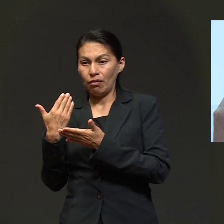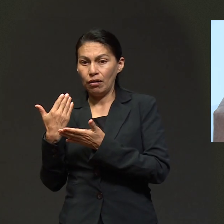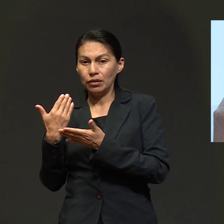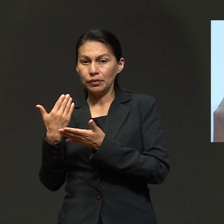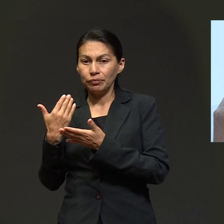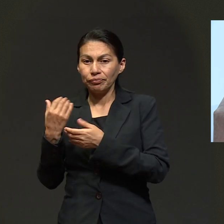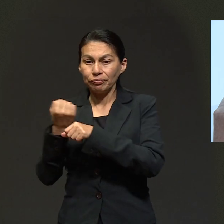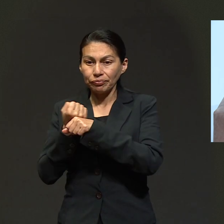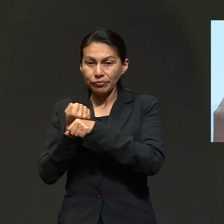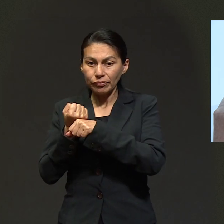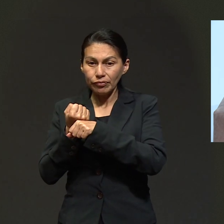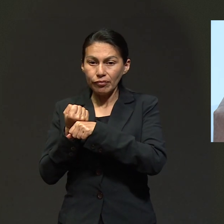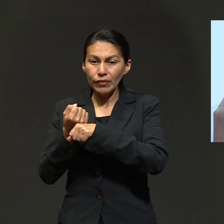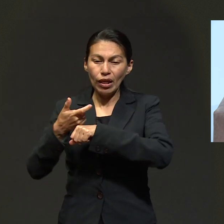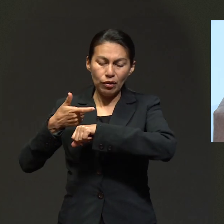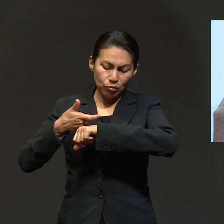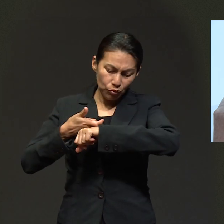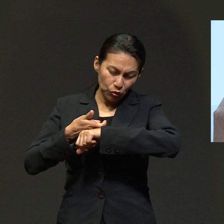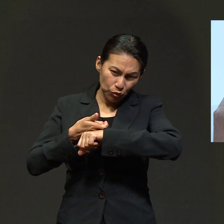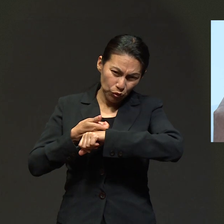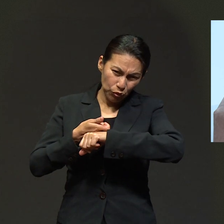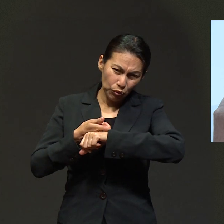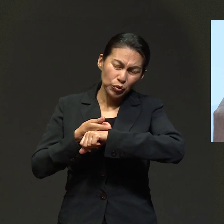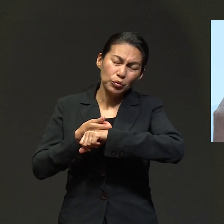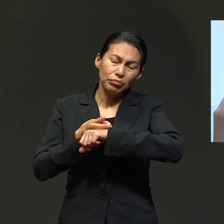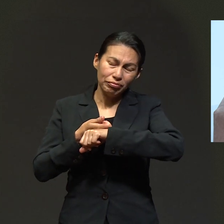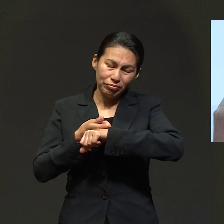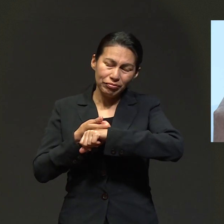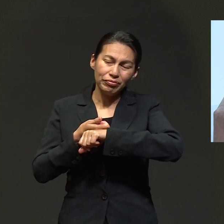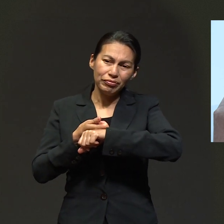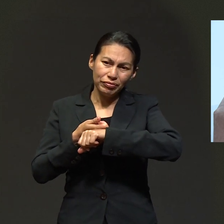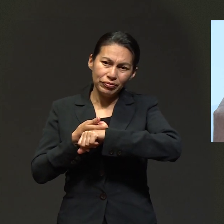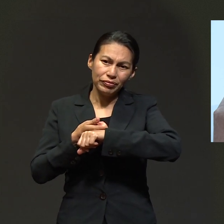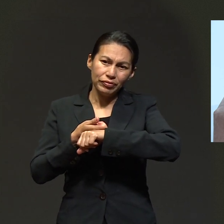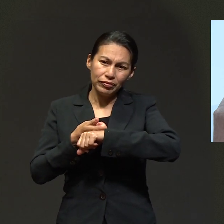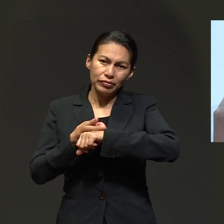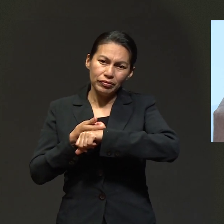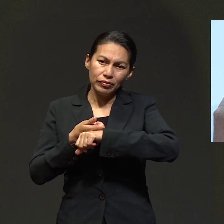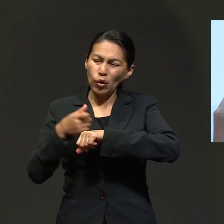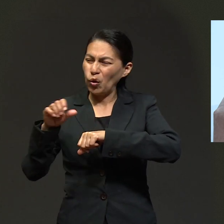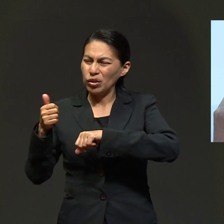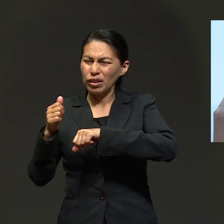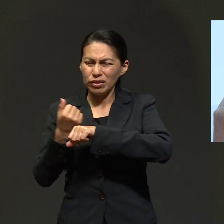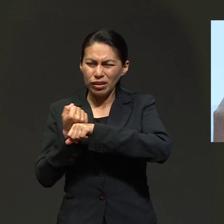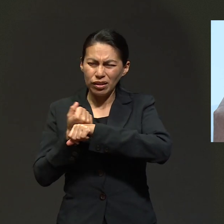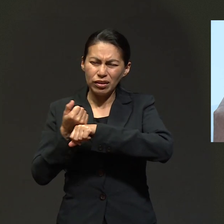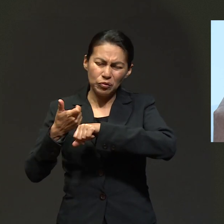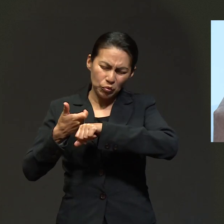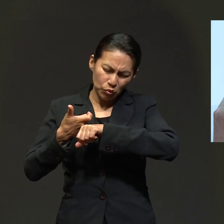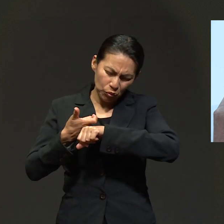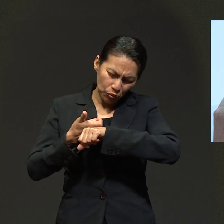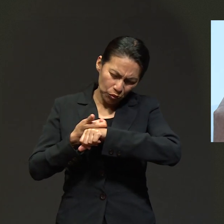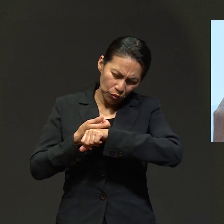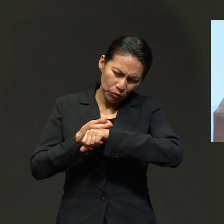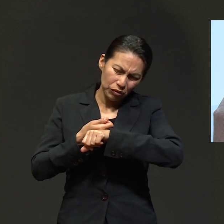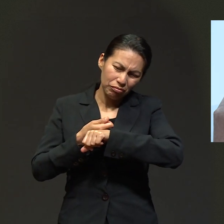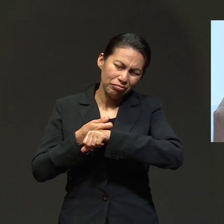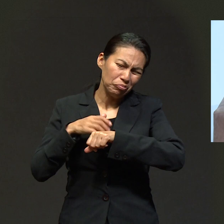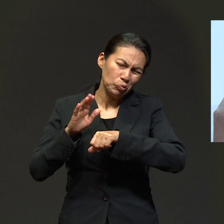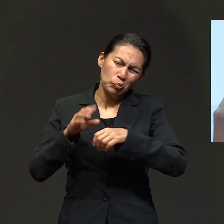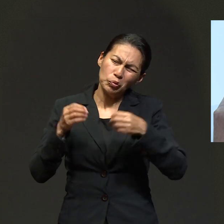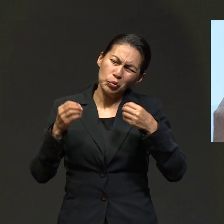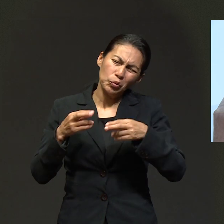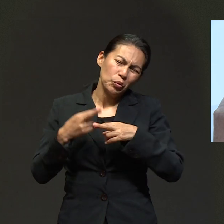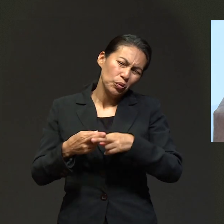han puesto en varias ocasiones de sangre. Me han tenido que hacer esa transfusión